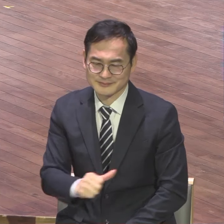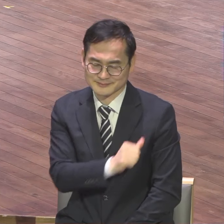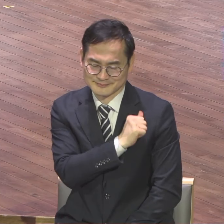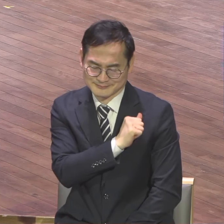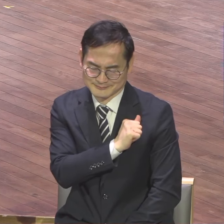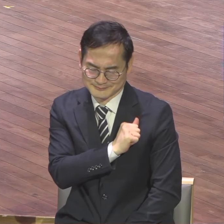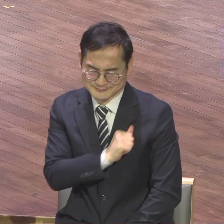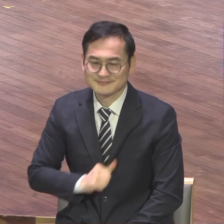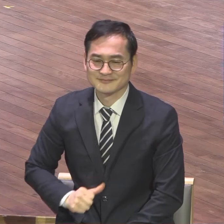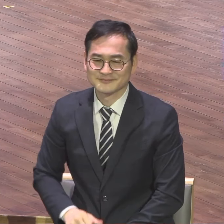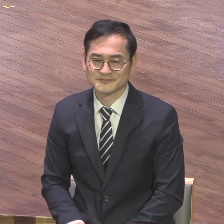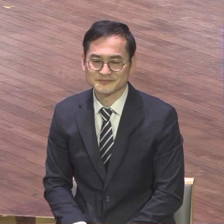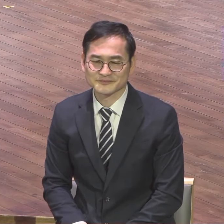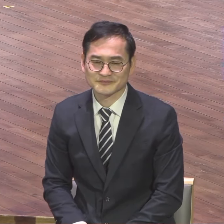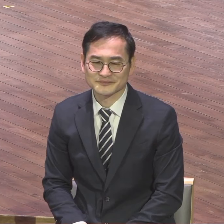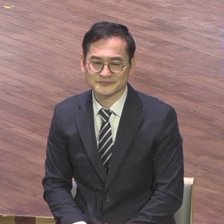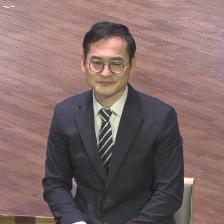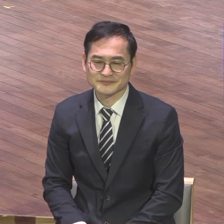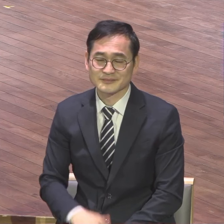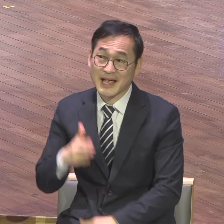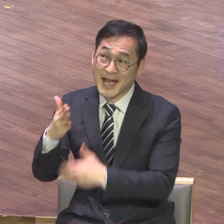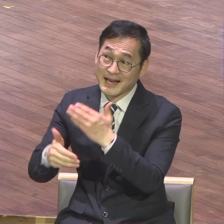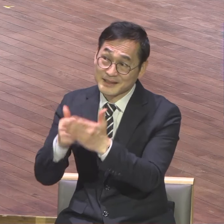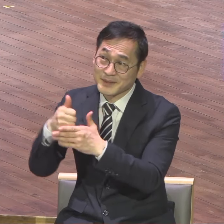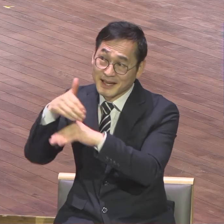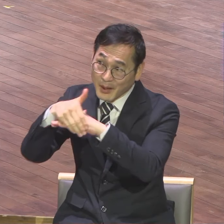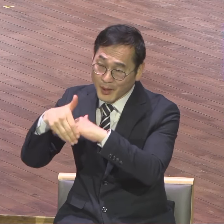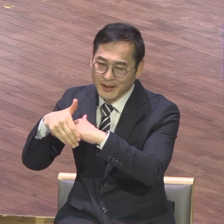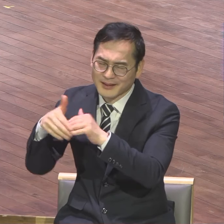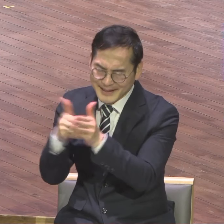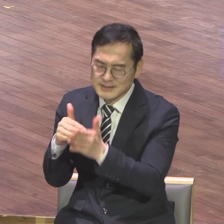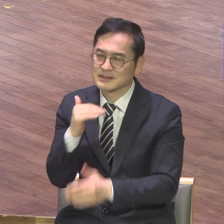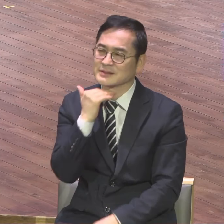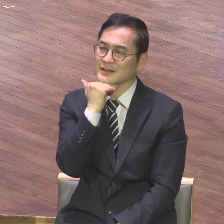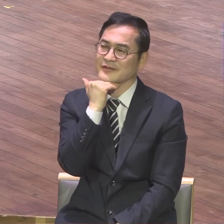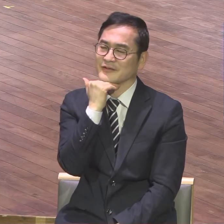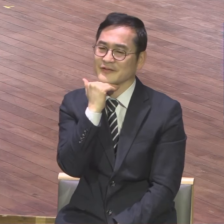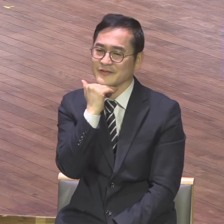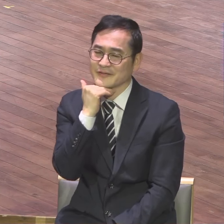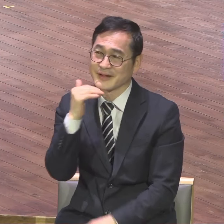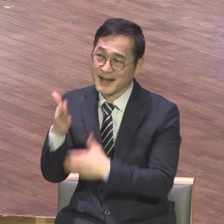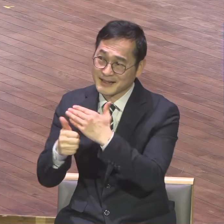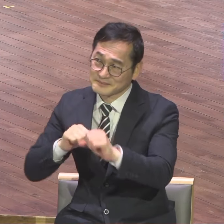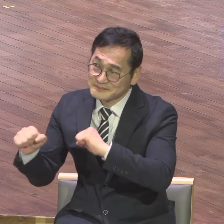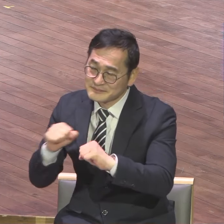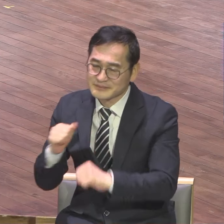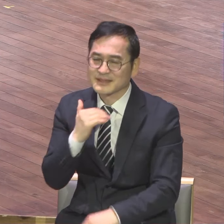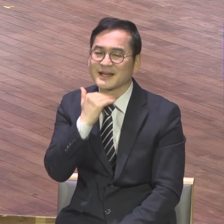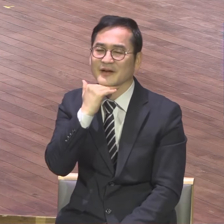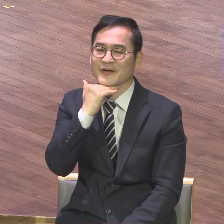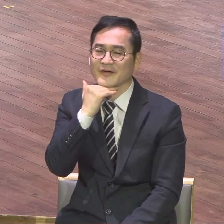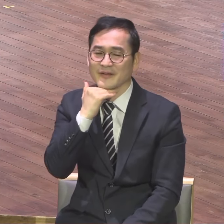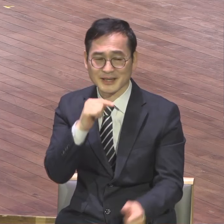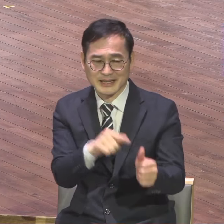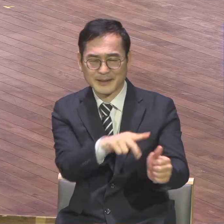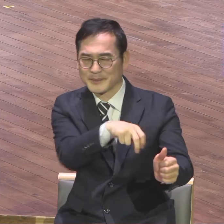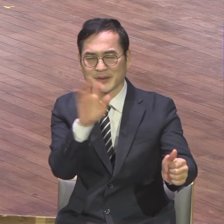하나님 시간표 때까지 기다립니다 그 사람을 절대로 미워하지 않습니다 그